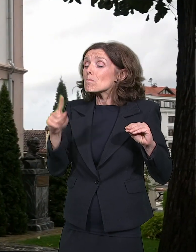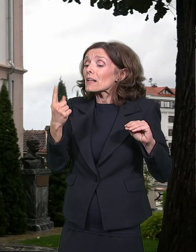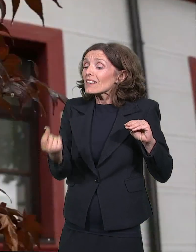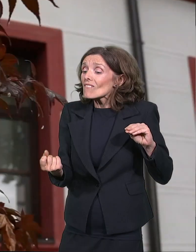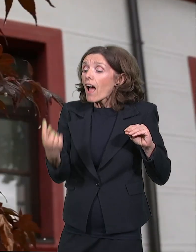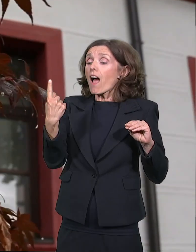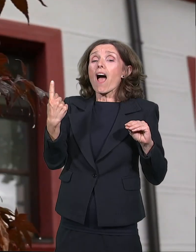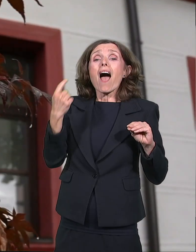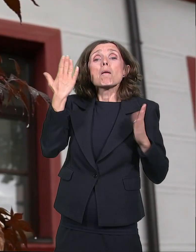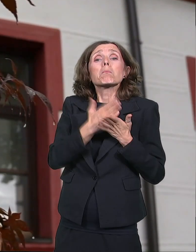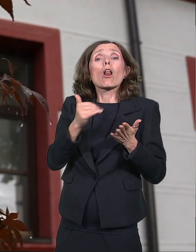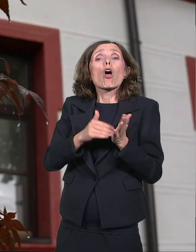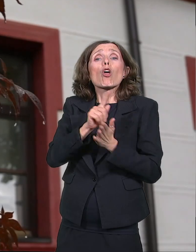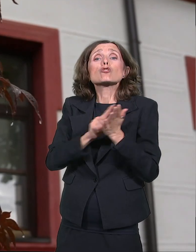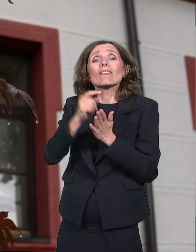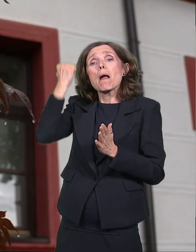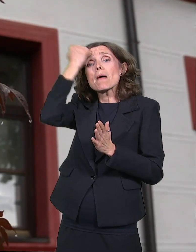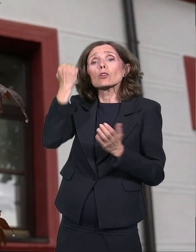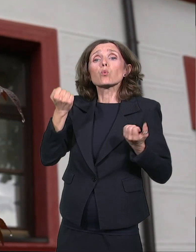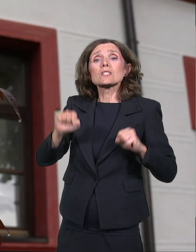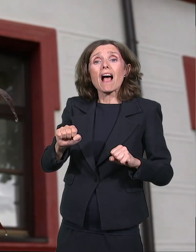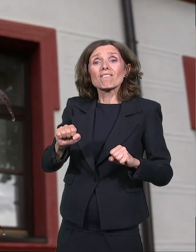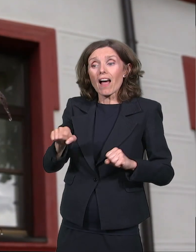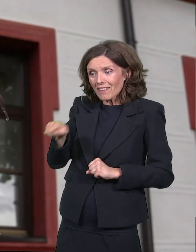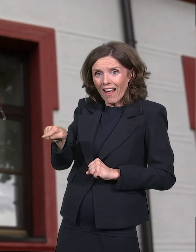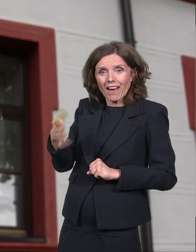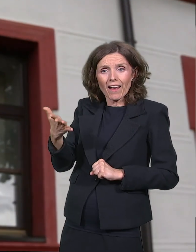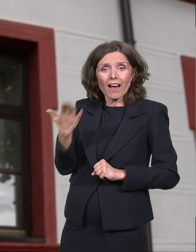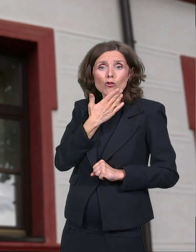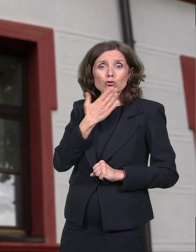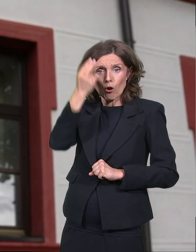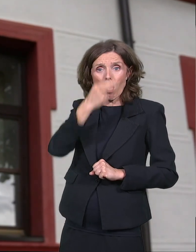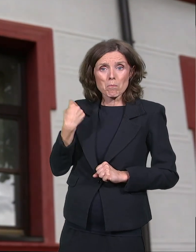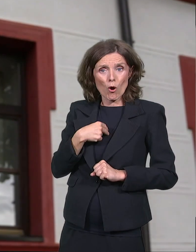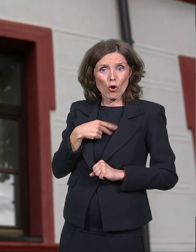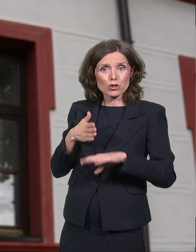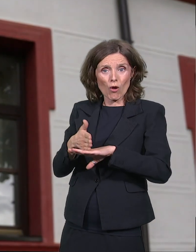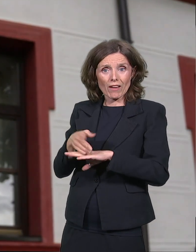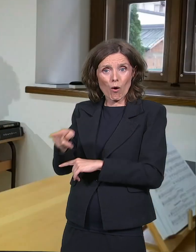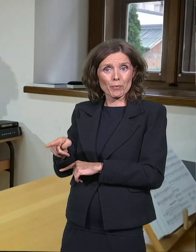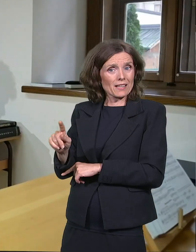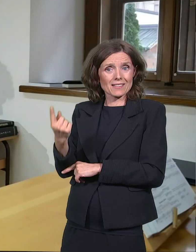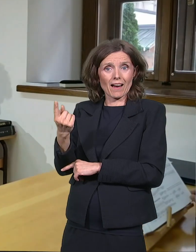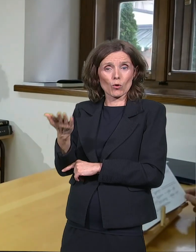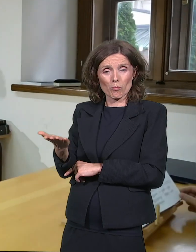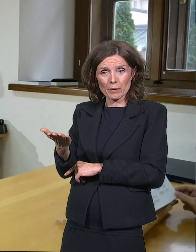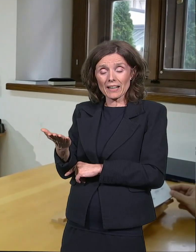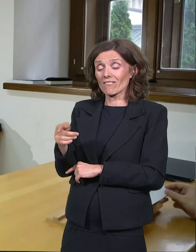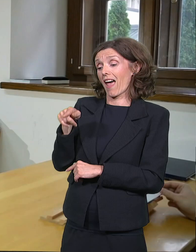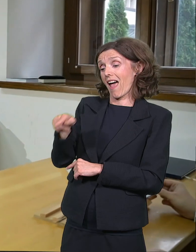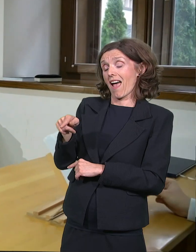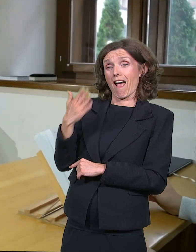carstvu. Tako da je osnovana bogoslovija imala crkveno